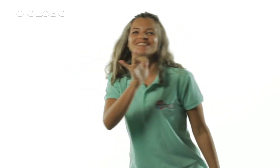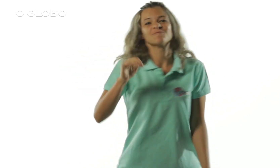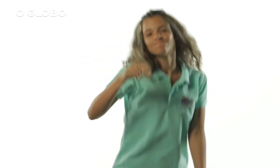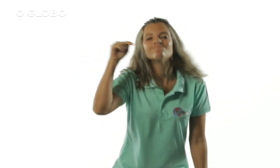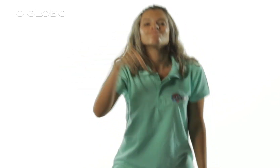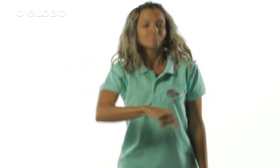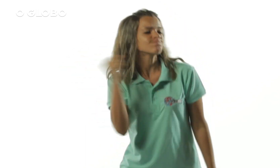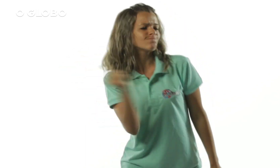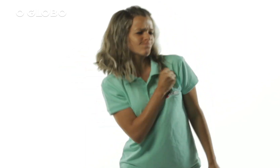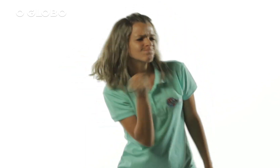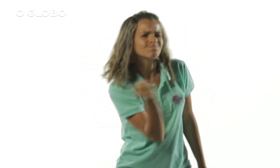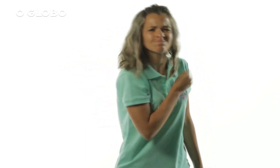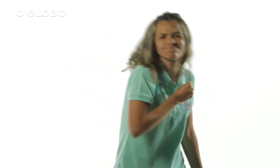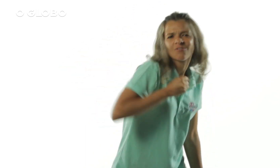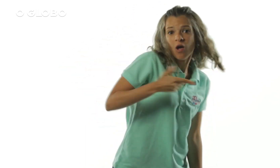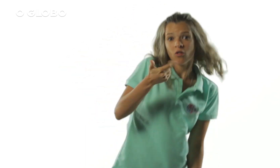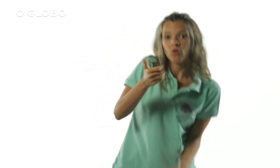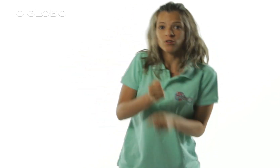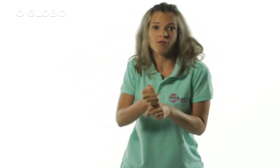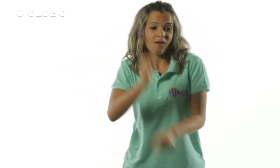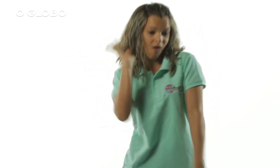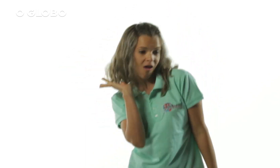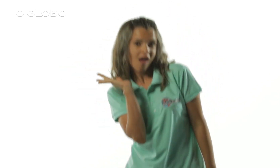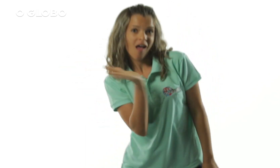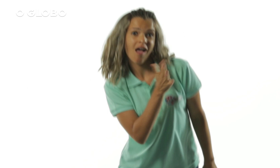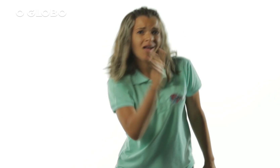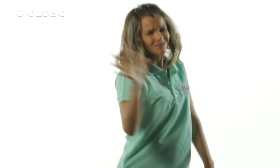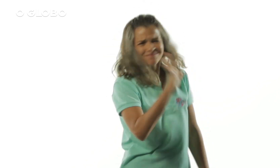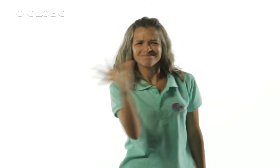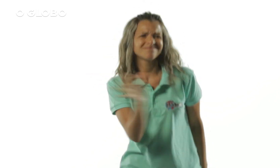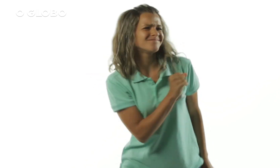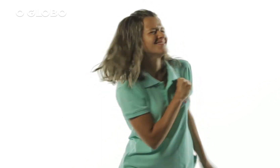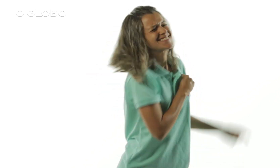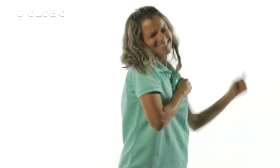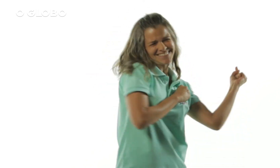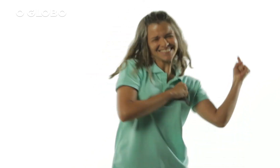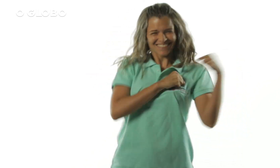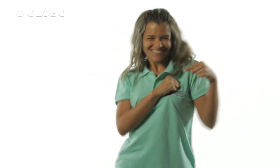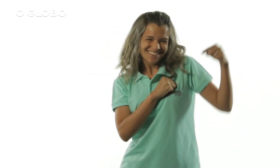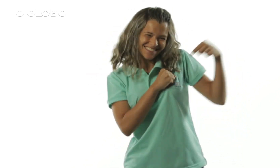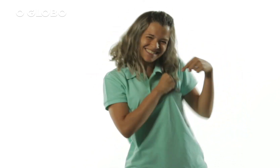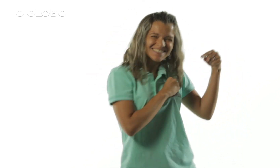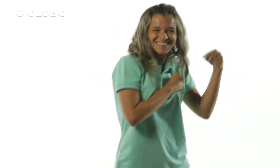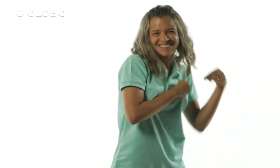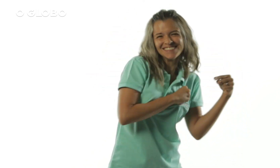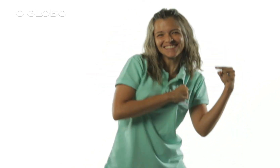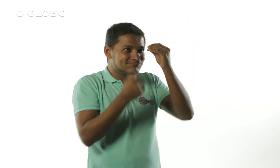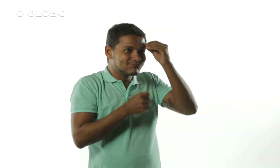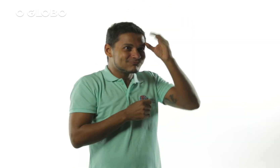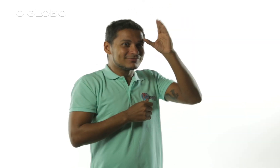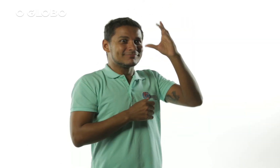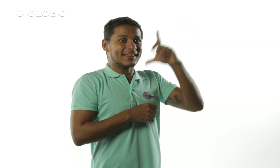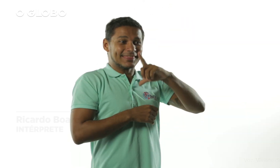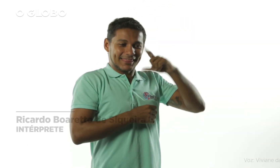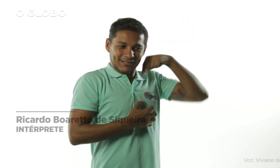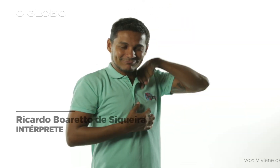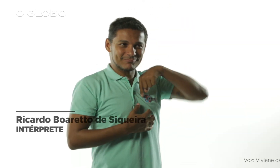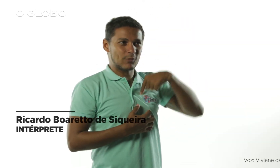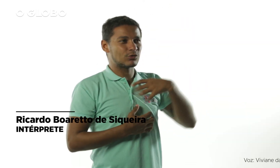Orbitando nesse chão Doze anos de paixão Simplesmente a mais querida A informação chegou até mim,